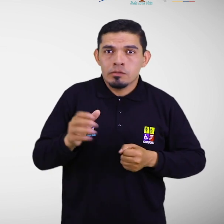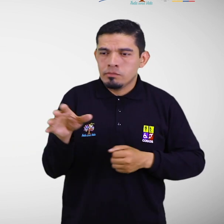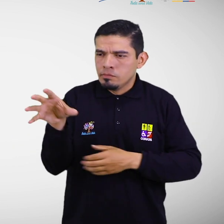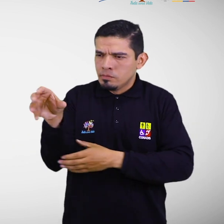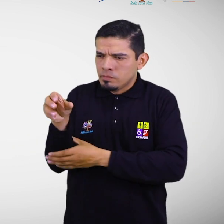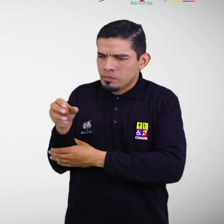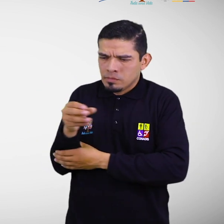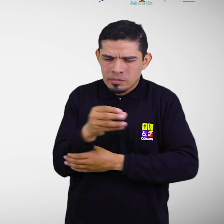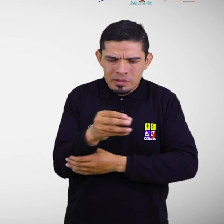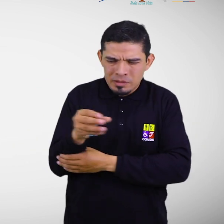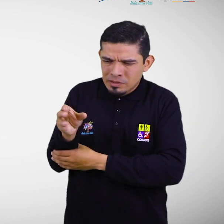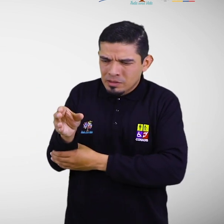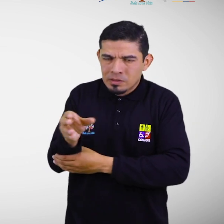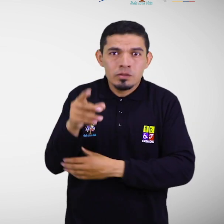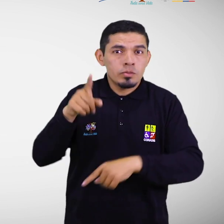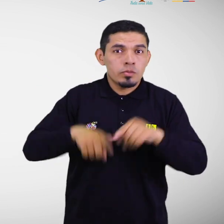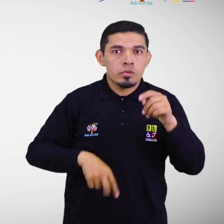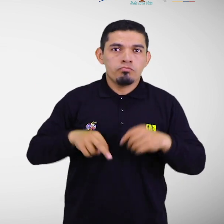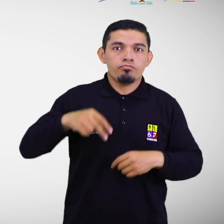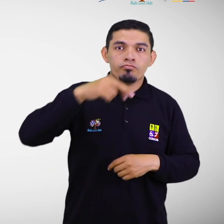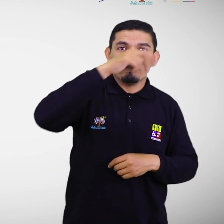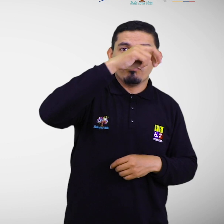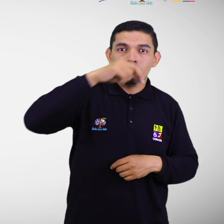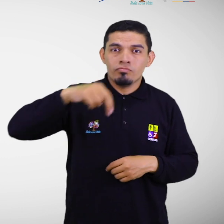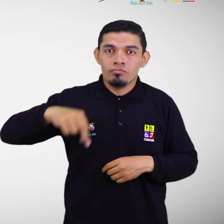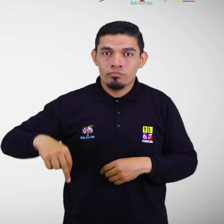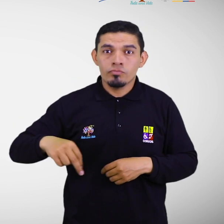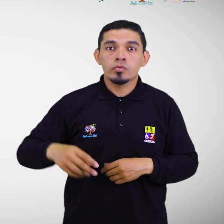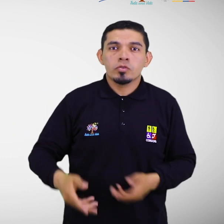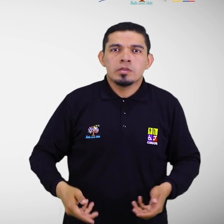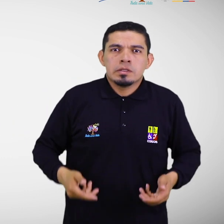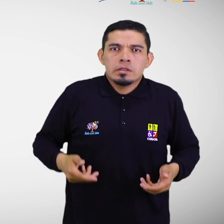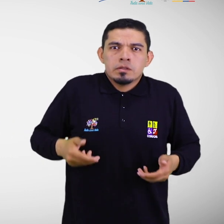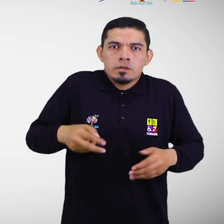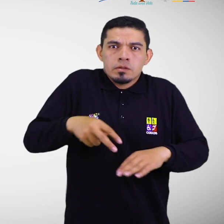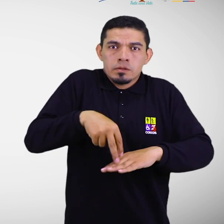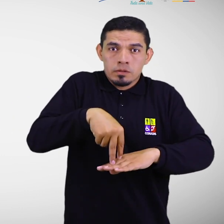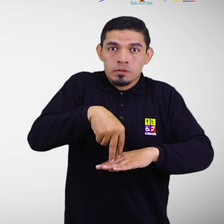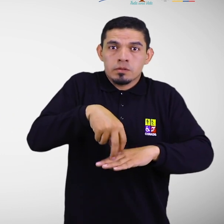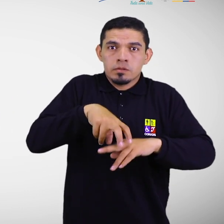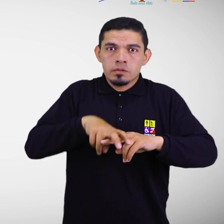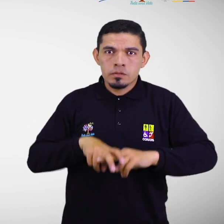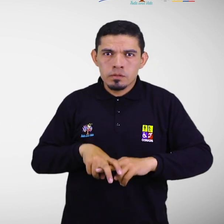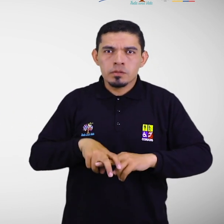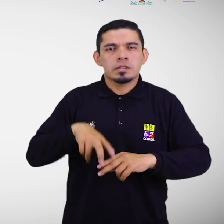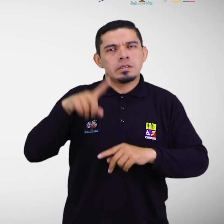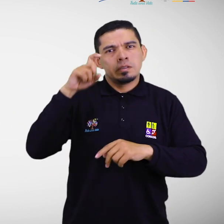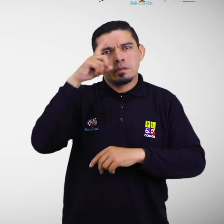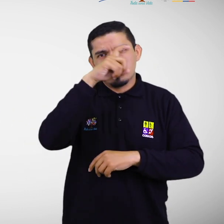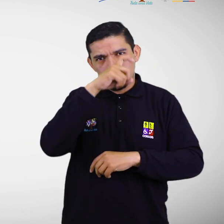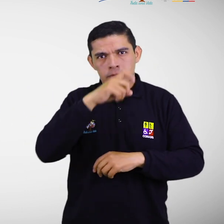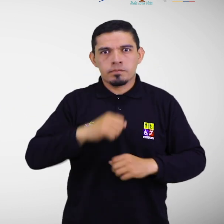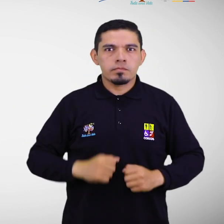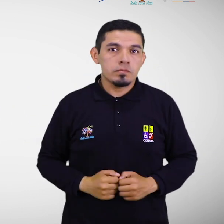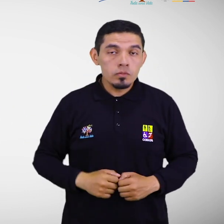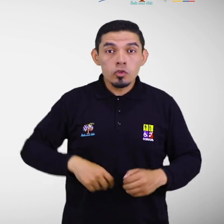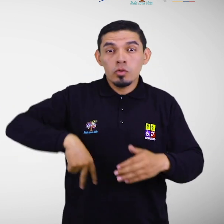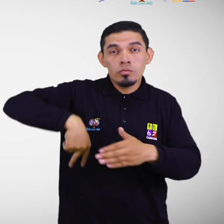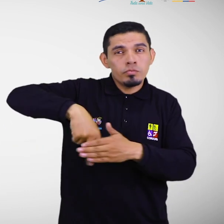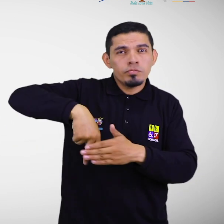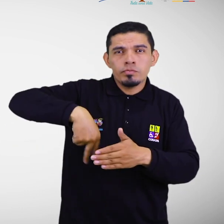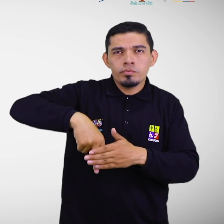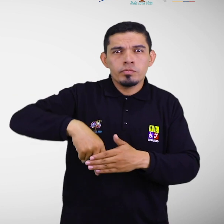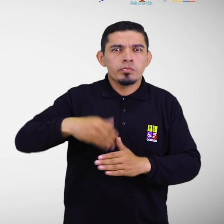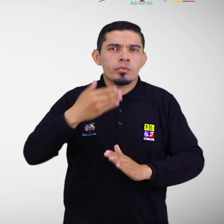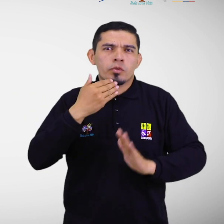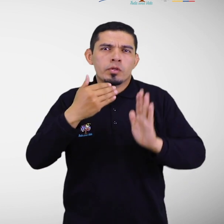objetos con las manos, subir o bajar gradas, levantarse, sentarse, entre otros. Enfrentan limitaciones